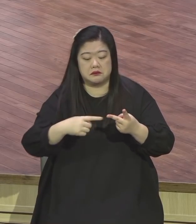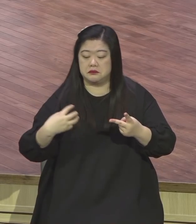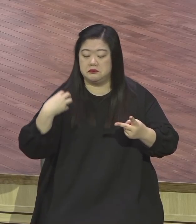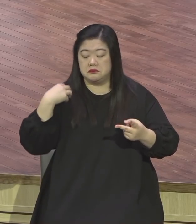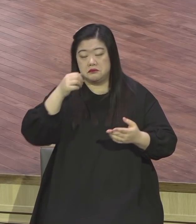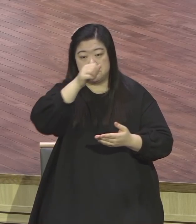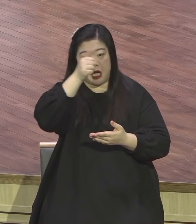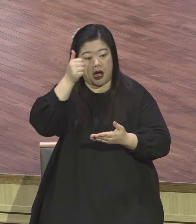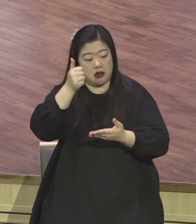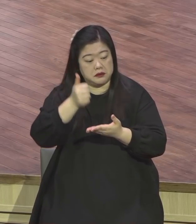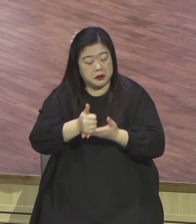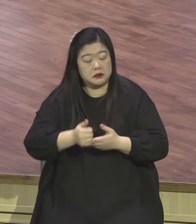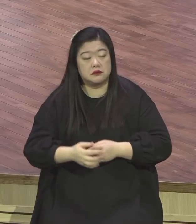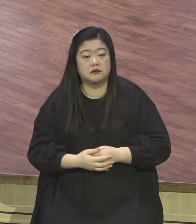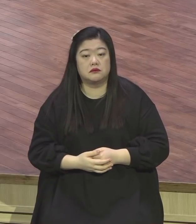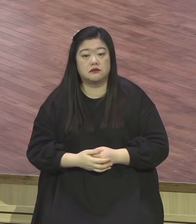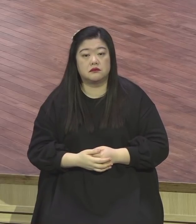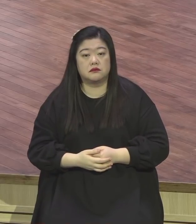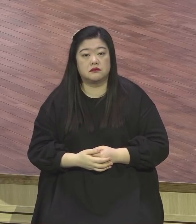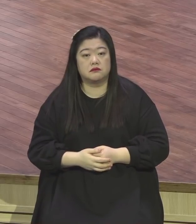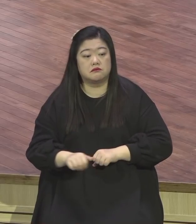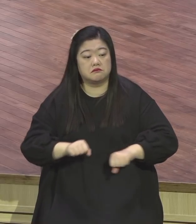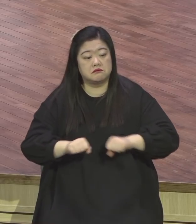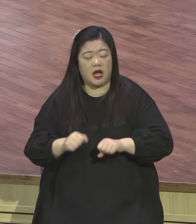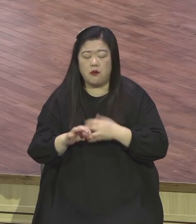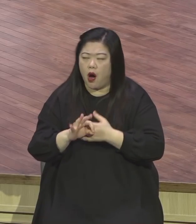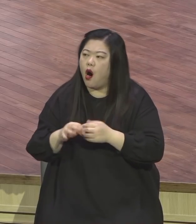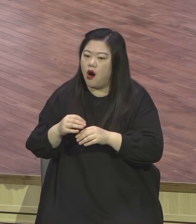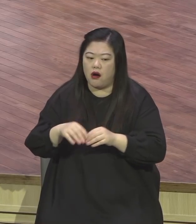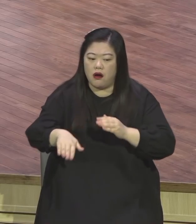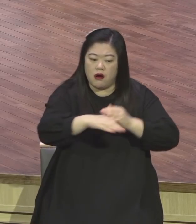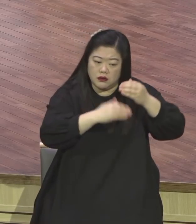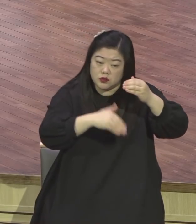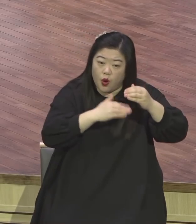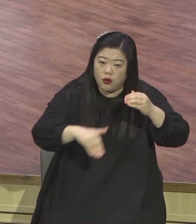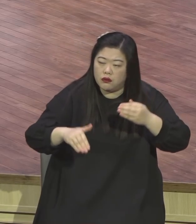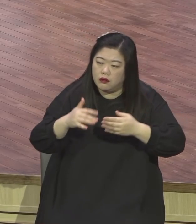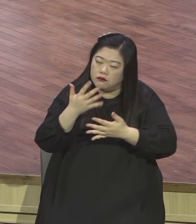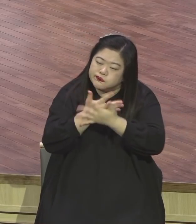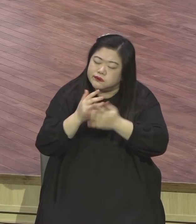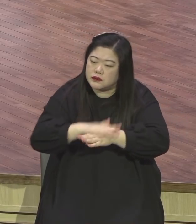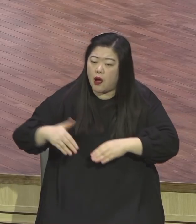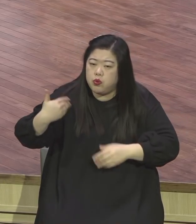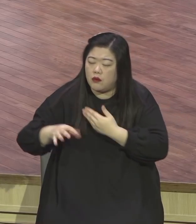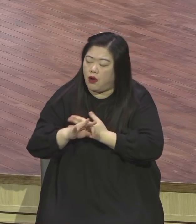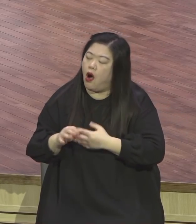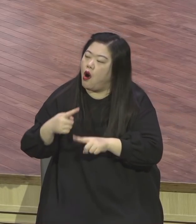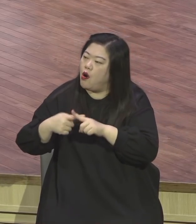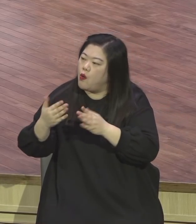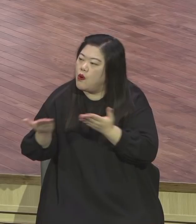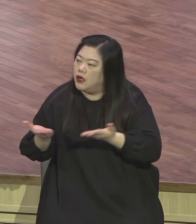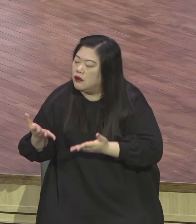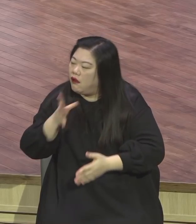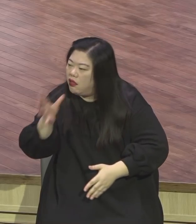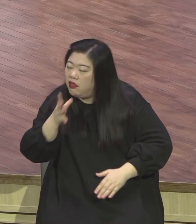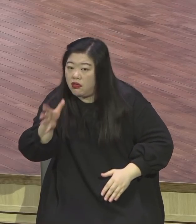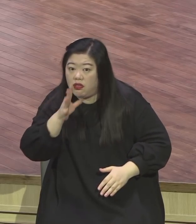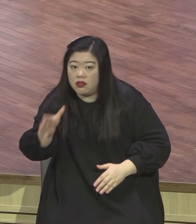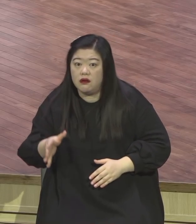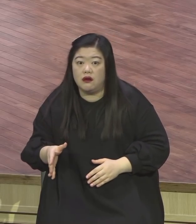삐뚤게 만드는 건 간단한 문제지 그냥 그냥 소슴마귀 하나 집어넣어버리면 식이질토 넣어버리면 끝나는데 뭐 그냥 정신없이